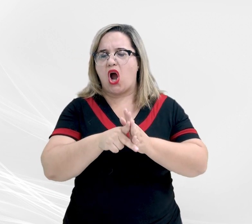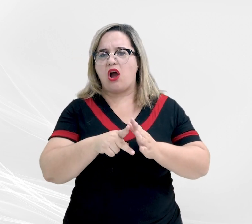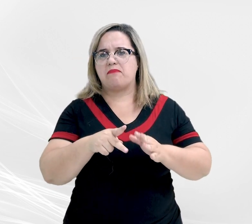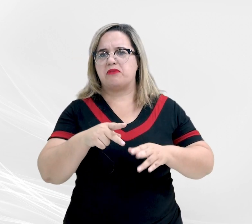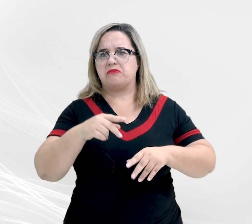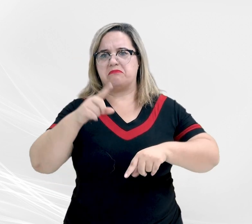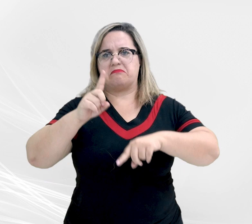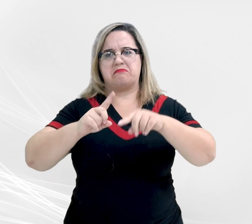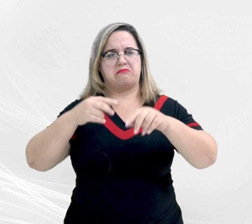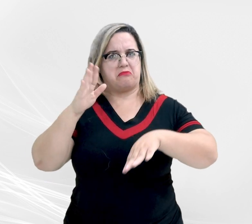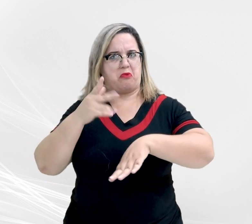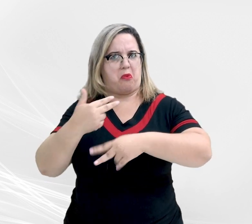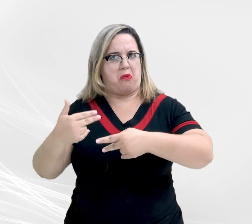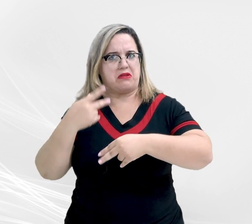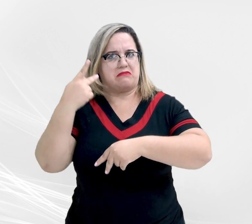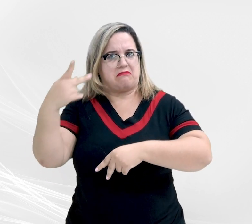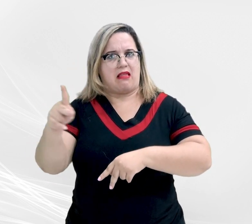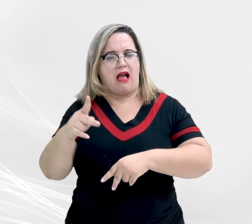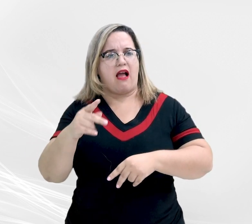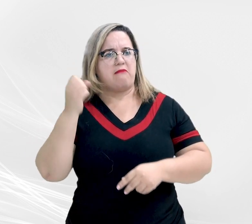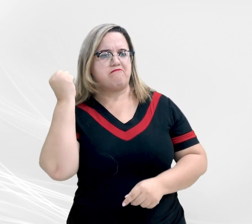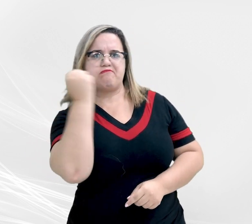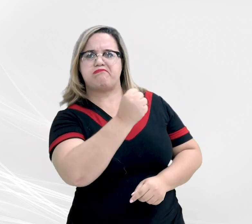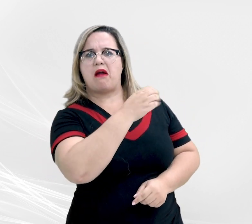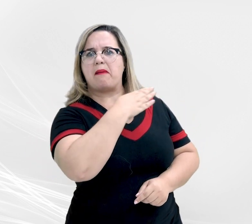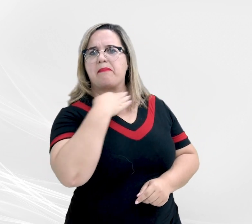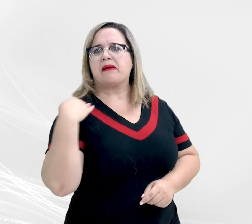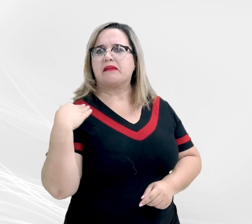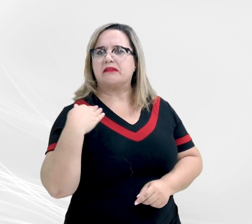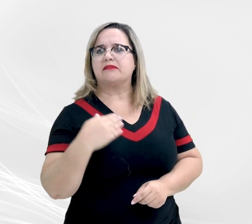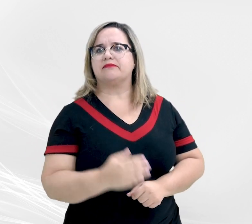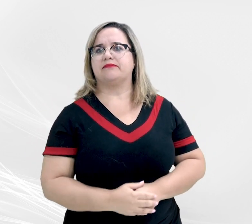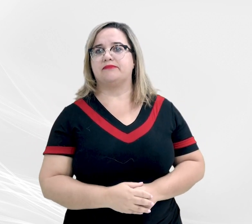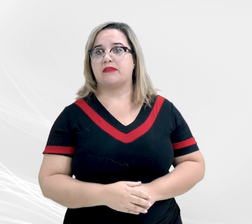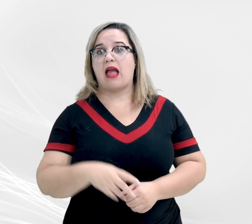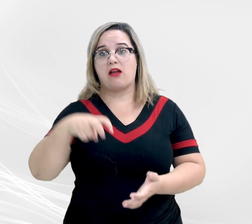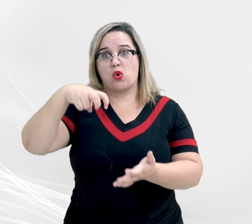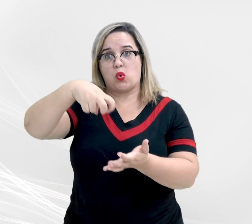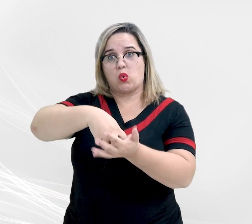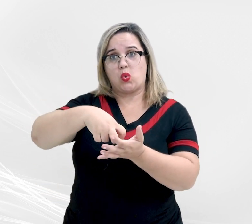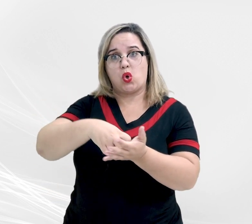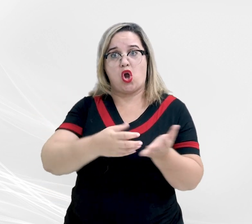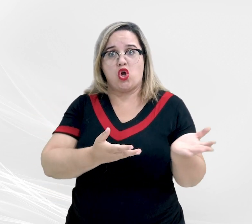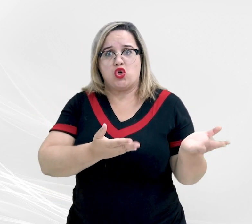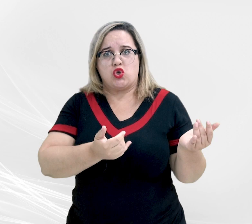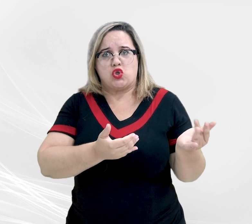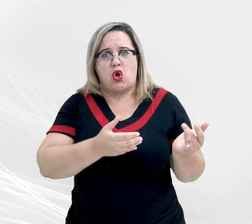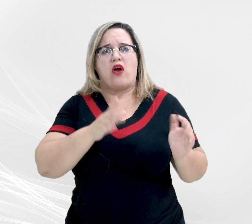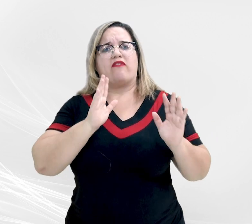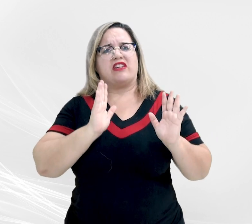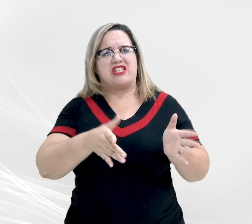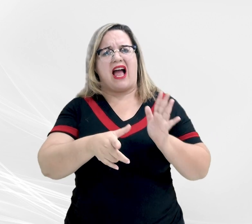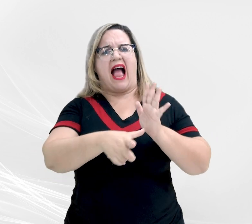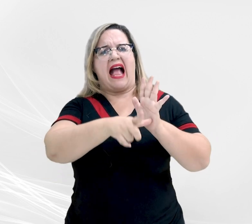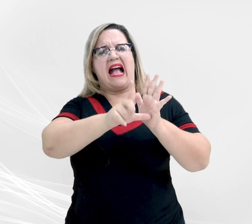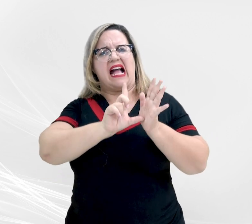ceifarem a vida de semelhante. O condenado, apesar de pessoa jovem, já possui aproximadamente